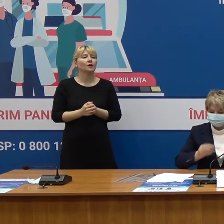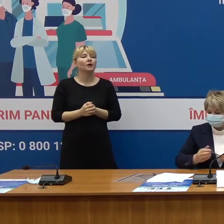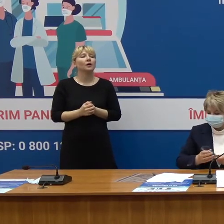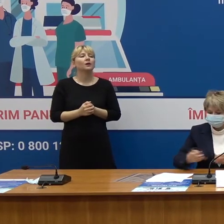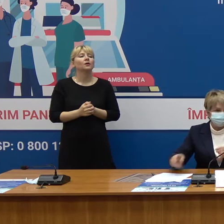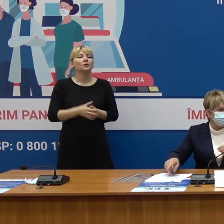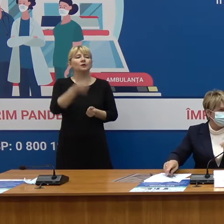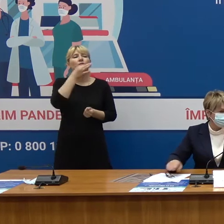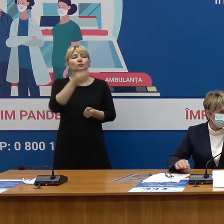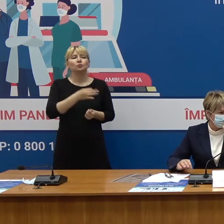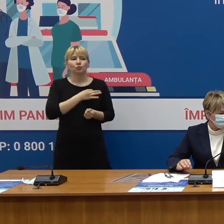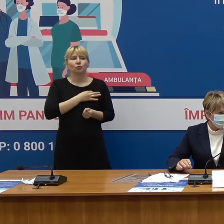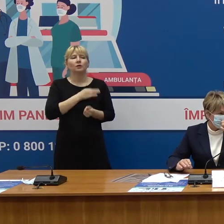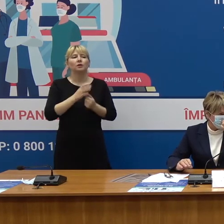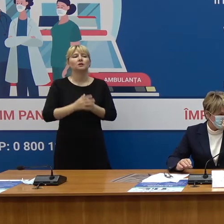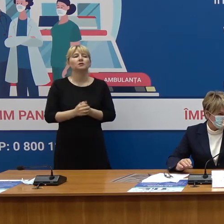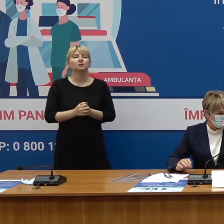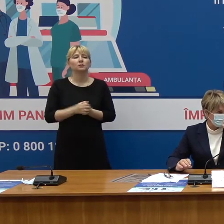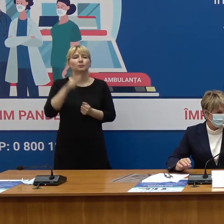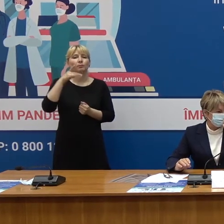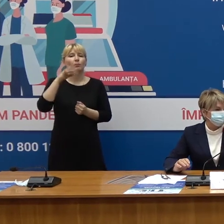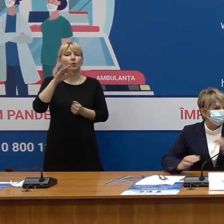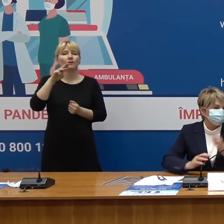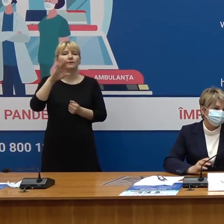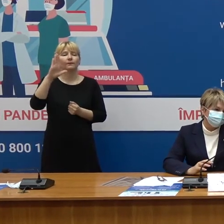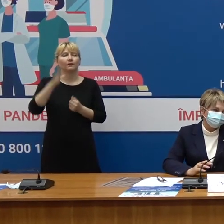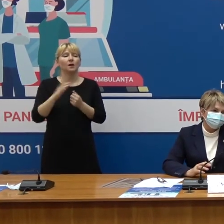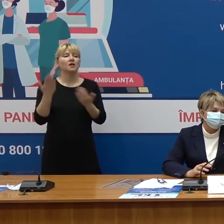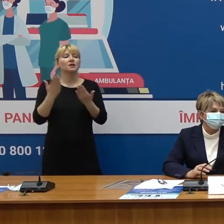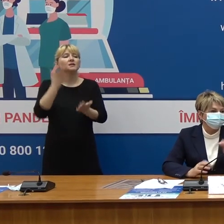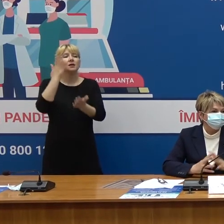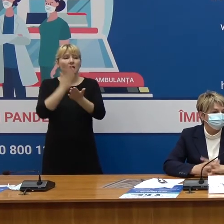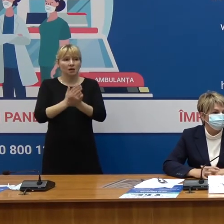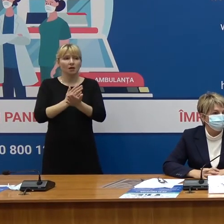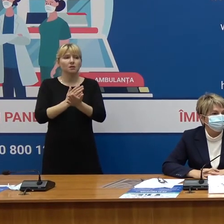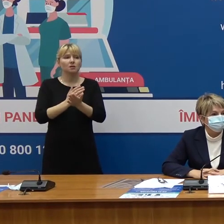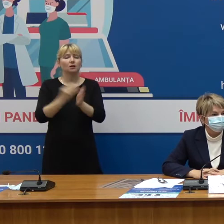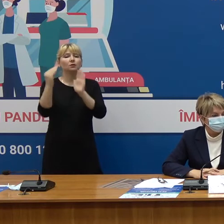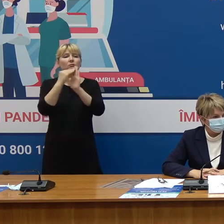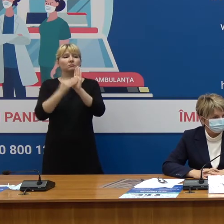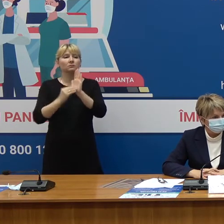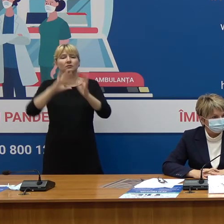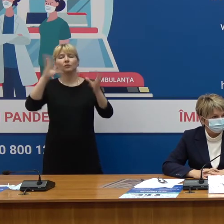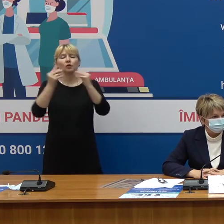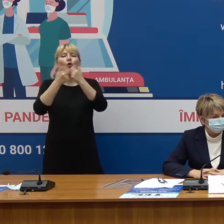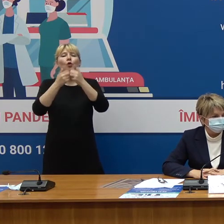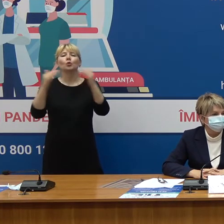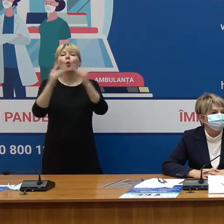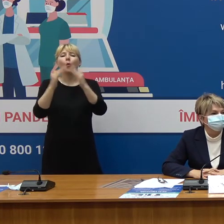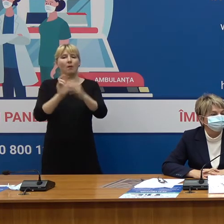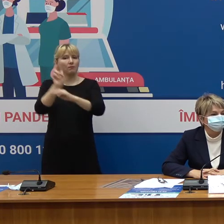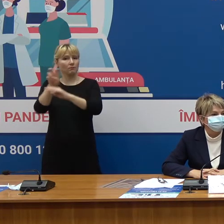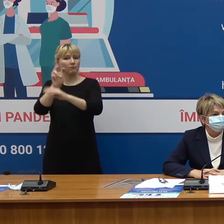-mi spuneți Să-mi spuneți,-mi Daniela, Daniela, te vede Să-mi spuneți dacă există o cifră cu privire la vaccinare persoanelor la domicili